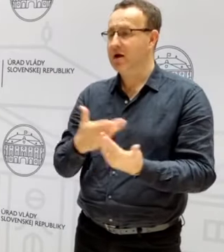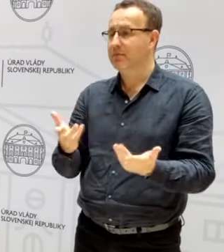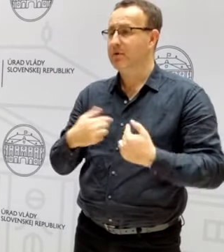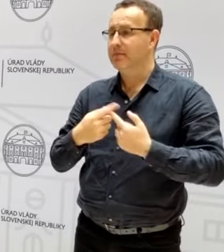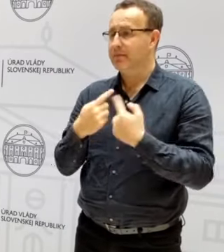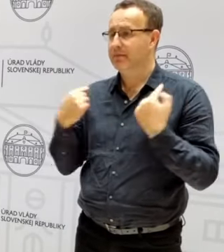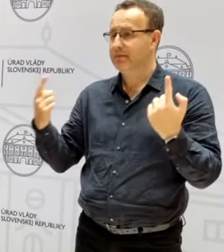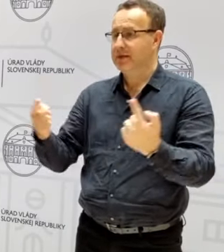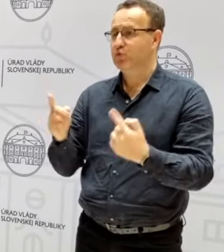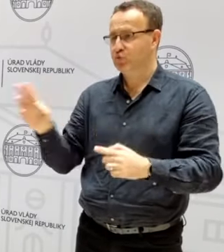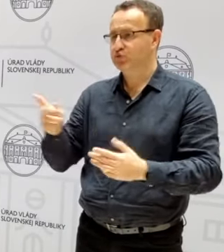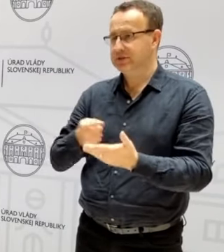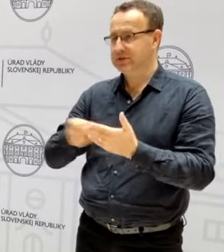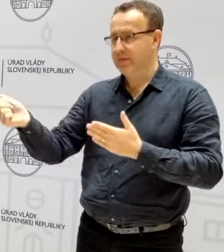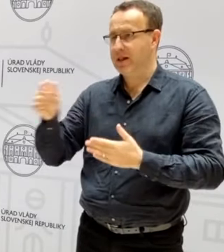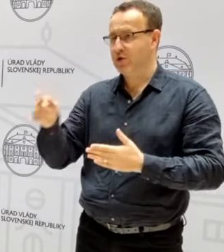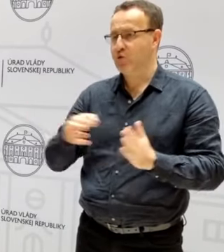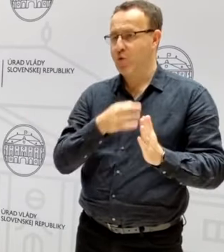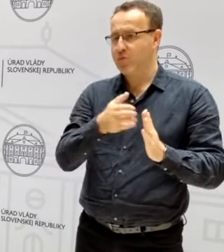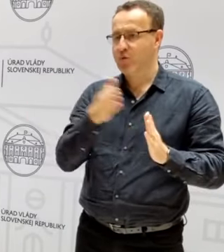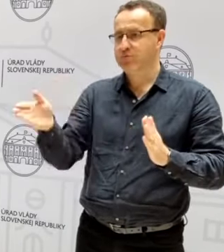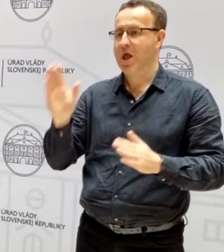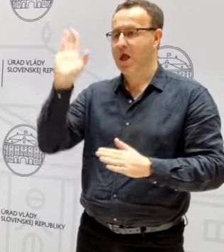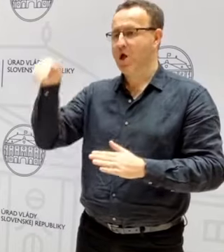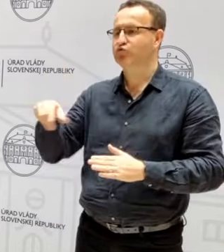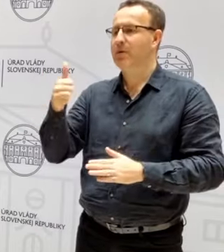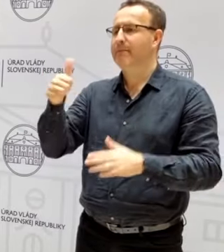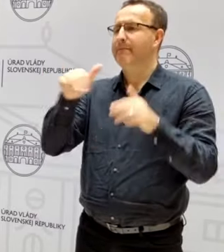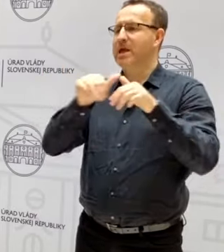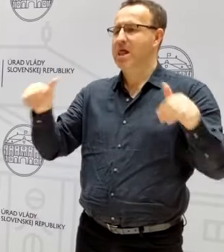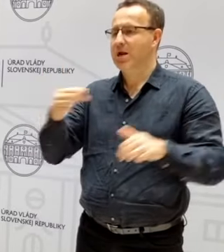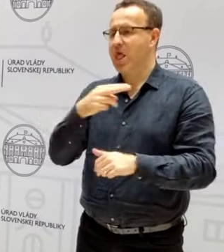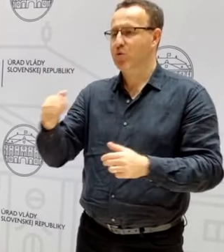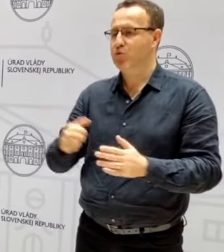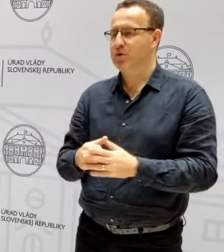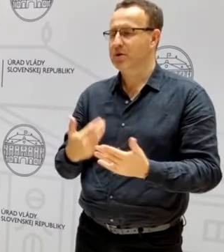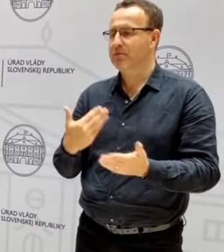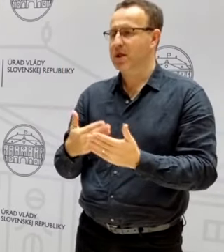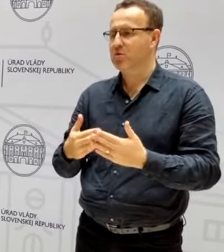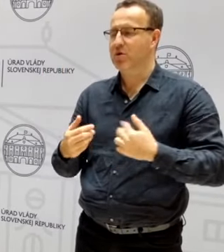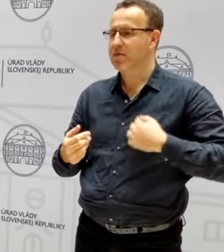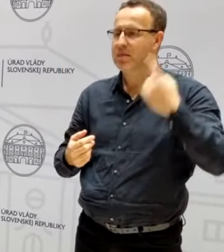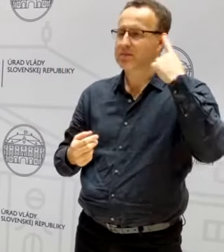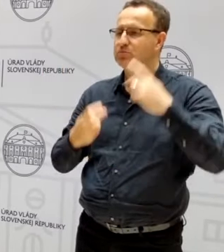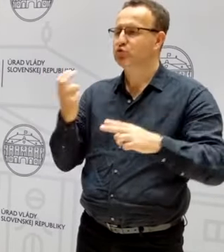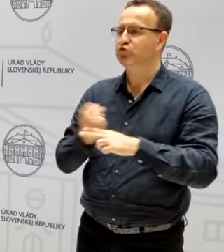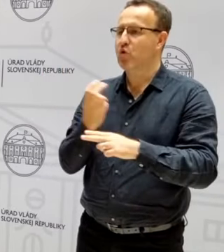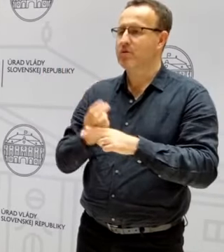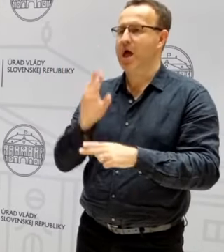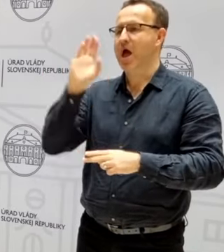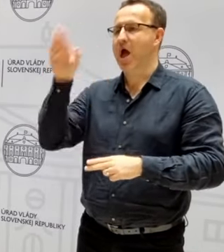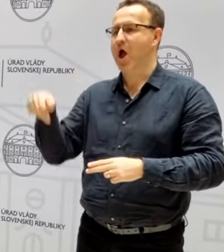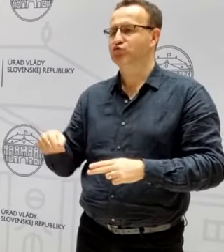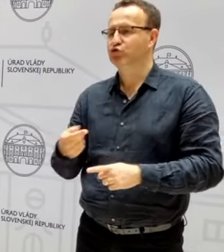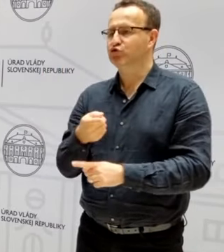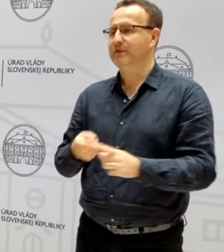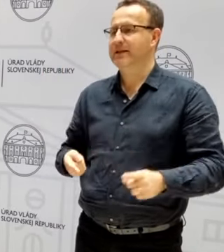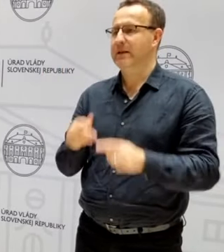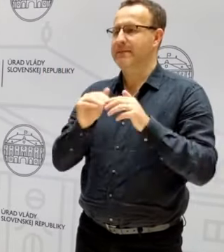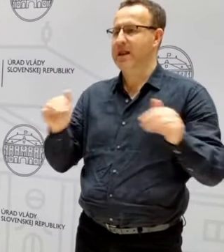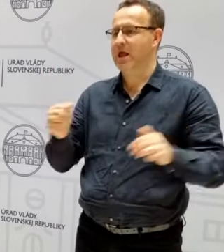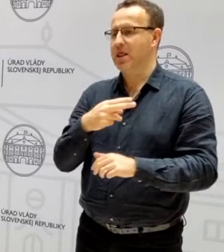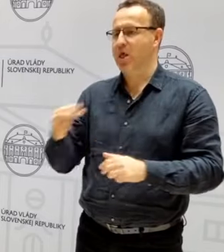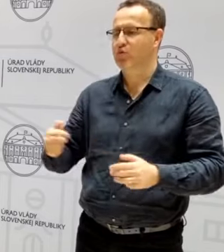vyplatili za to obdobie až cez miliardu, takže nepredpokladám, že by tá škoda bola až štvrt miliardy.